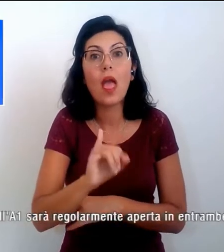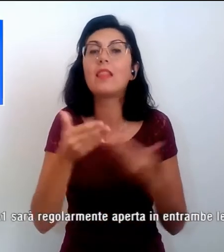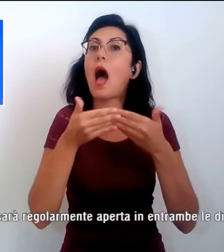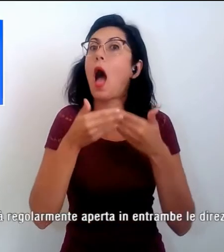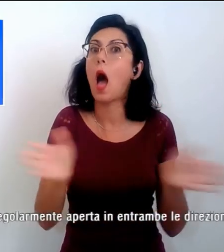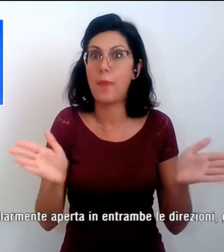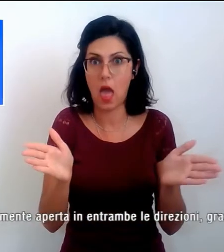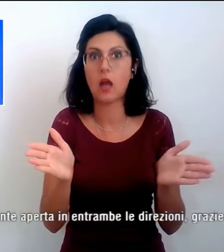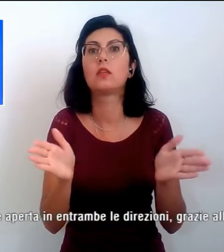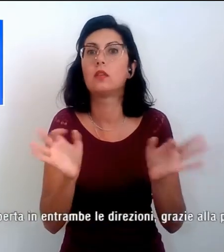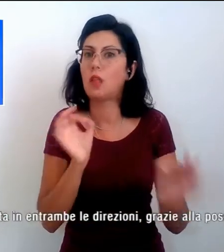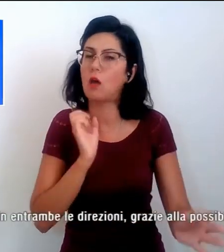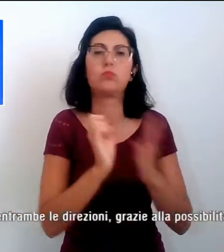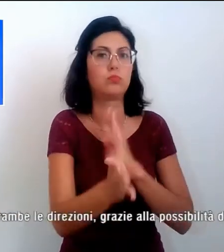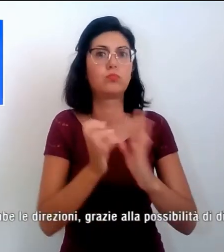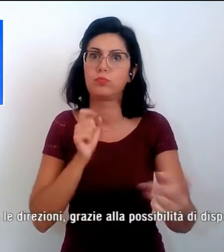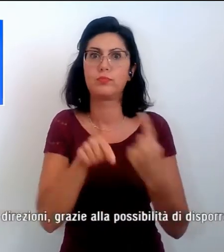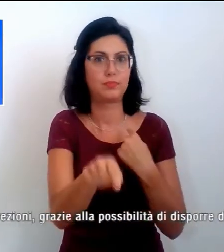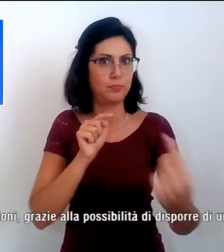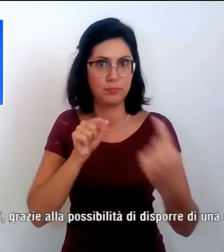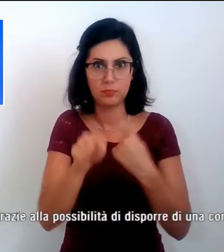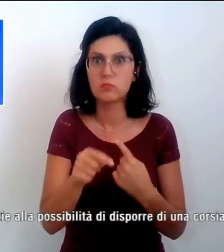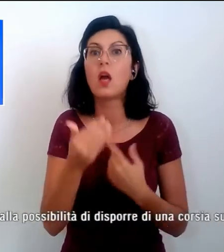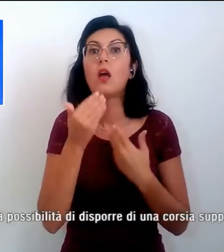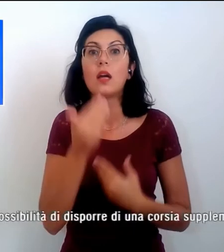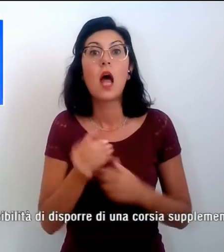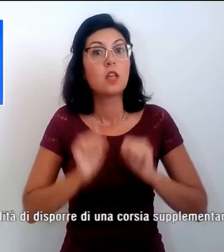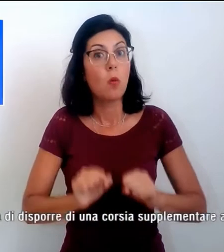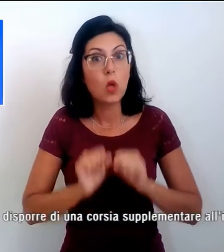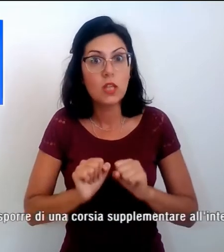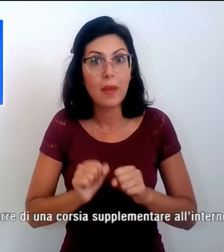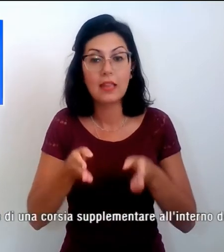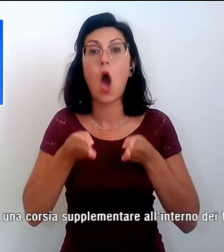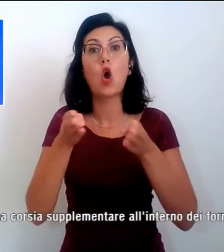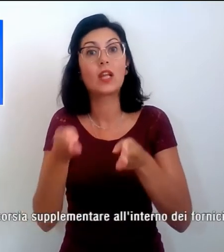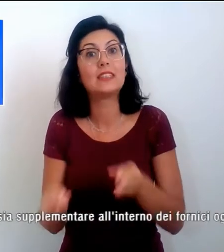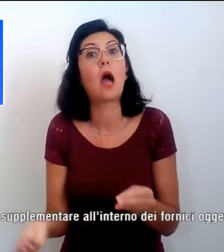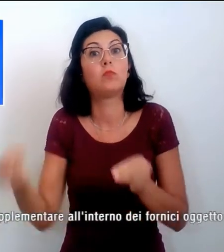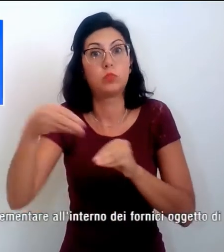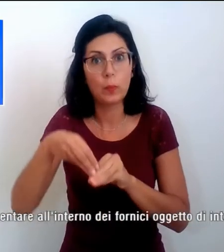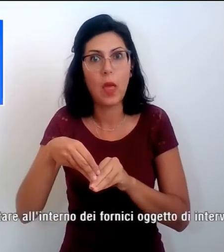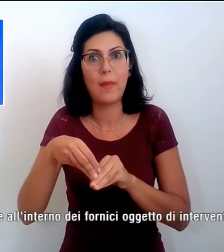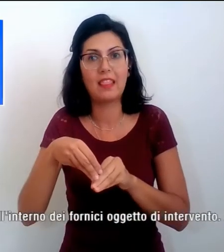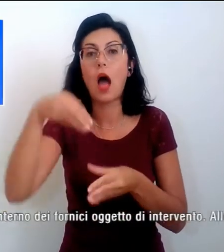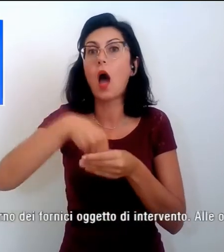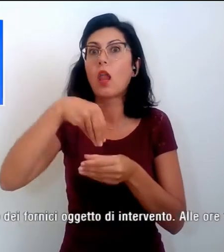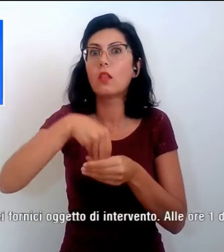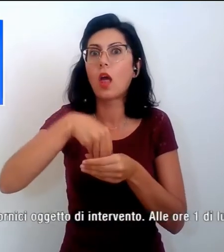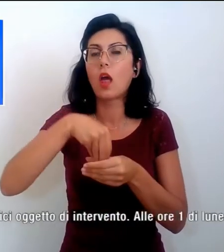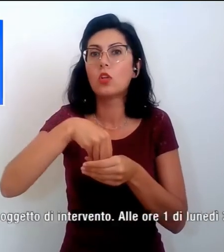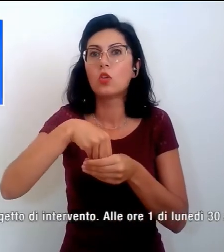entrambe le direzioni, grazie alla possibilità di disporre di una corsia supplementare all'interno dell